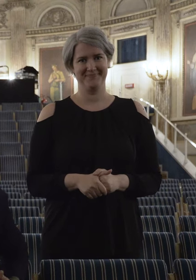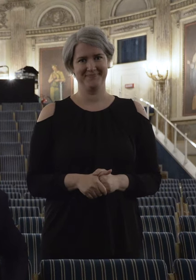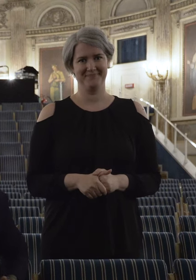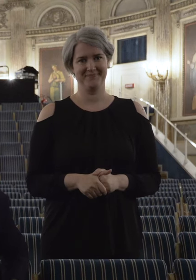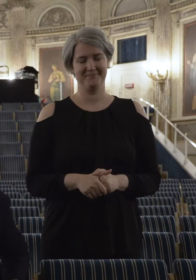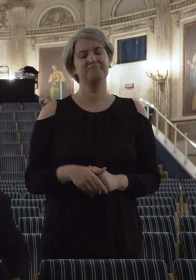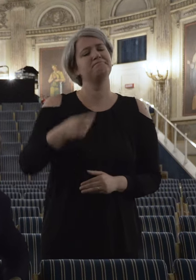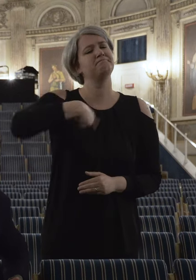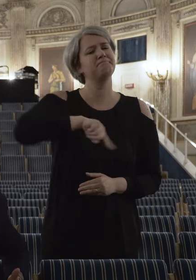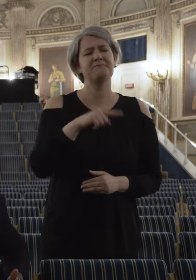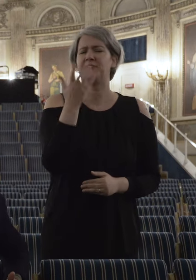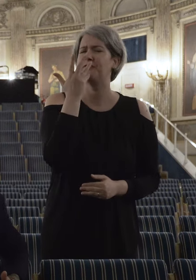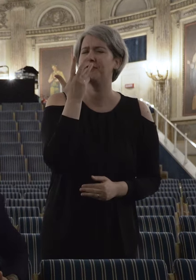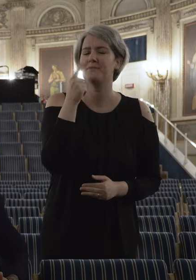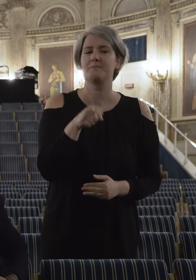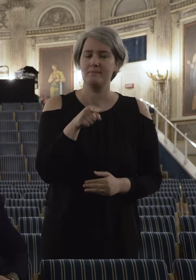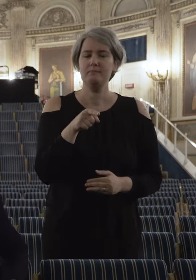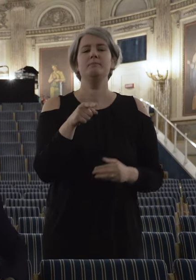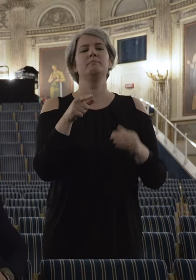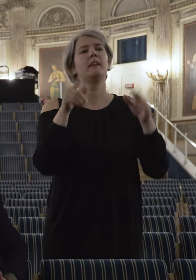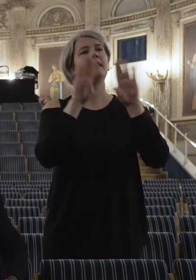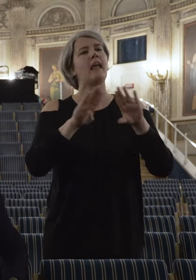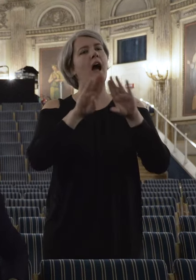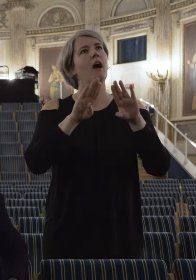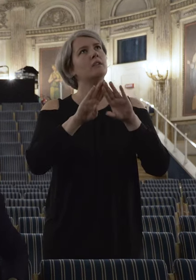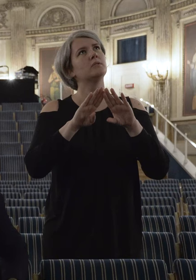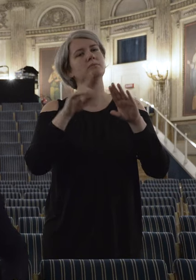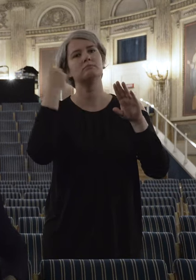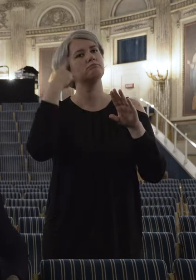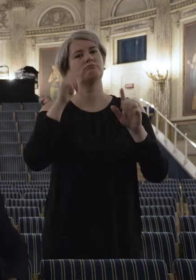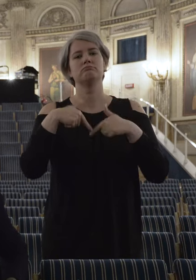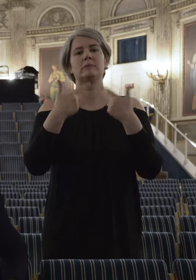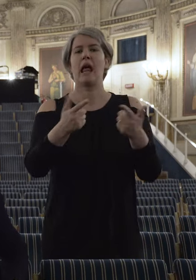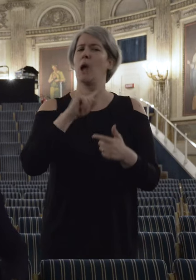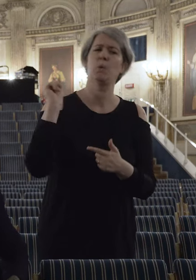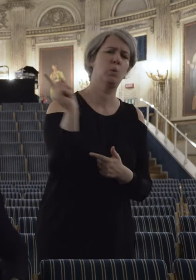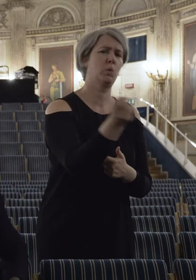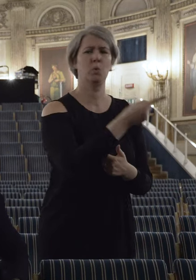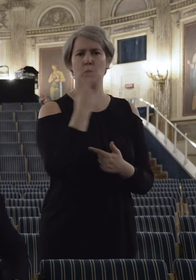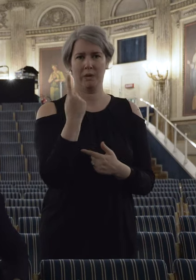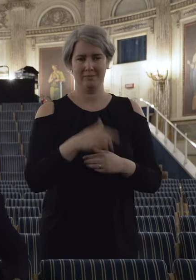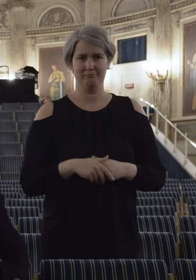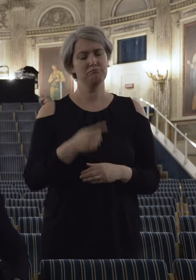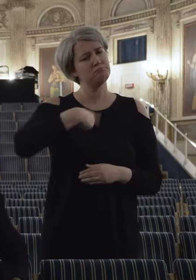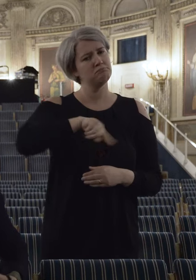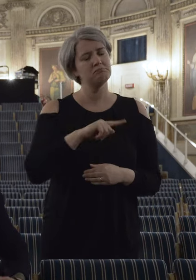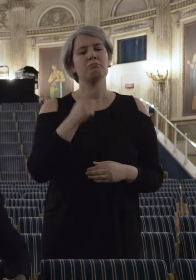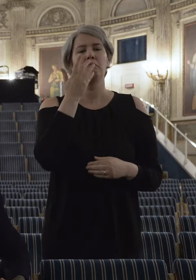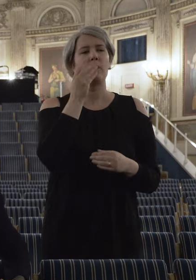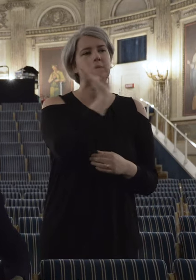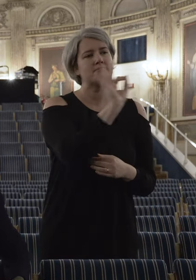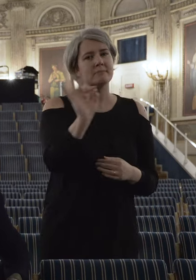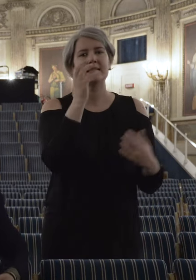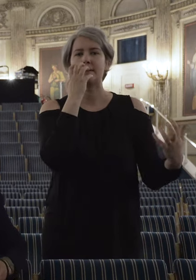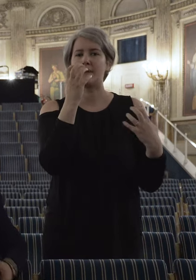Noi desideriamo che il nostro sia un teatro per tutti e per questo abbiamo deciso di rendere alcuni dei nostri